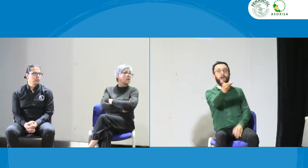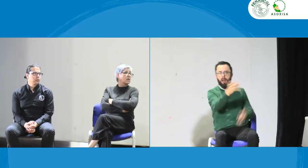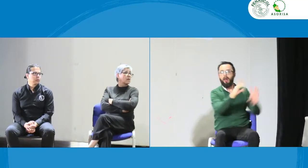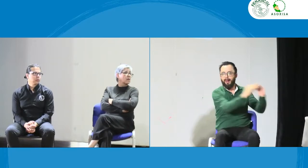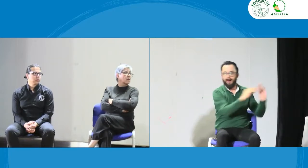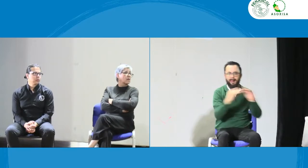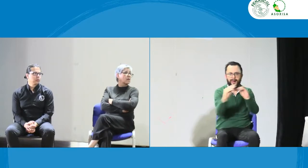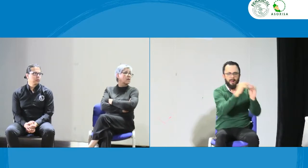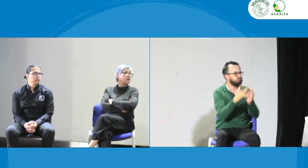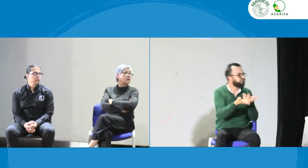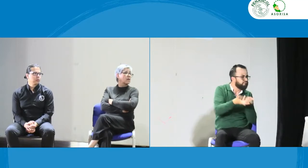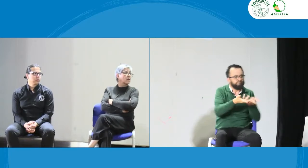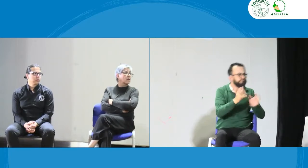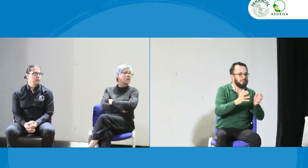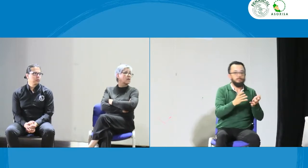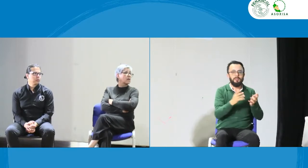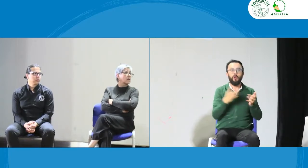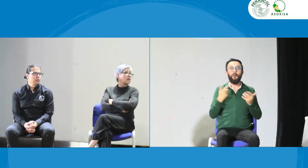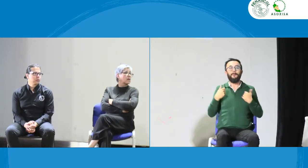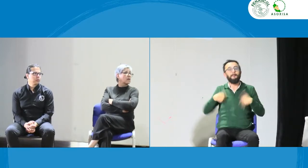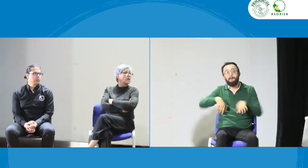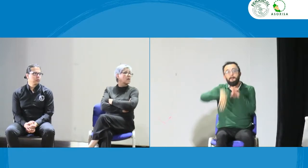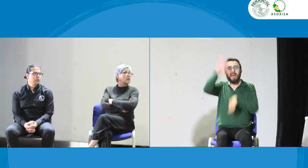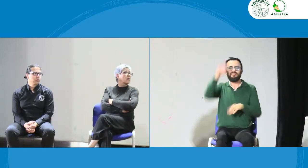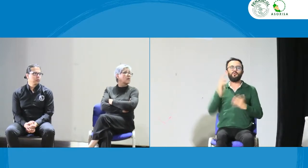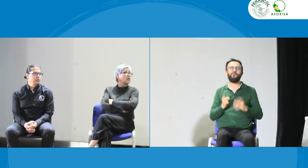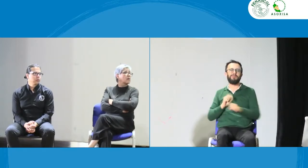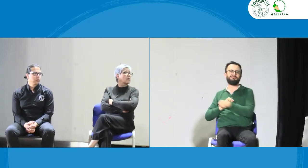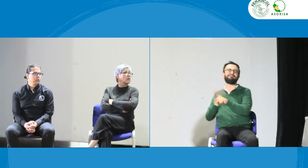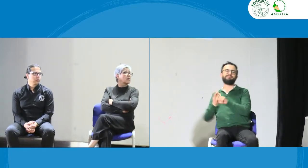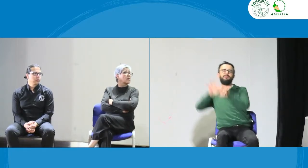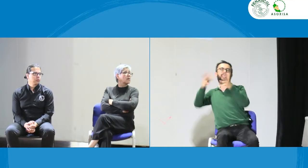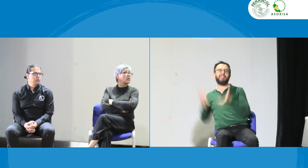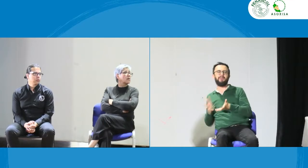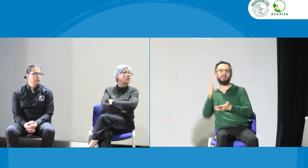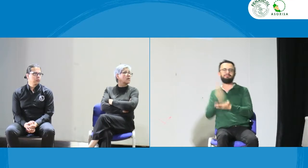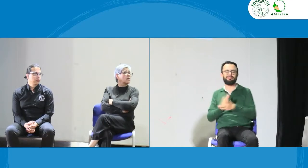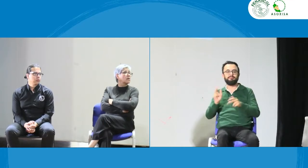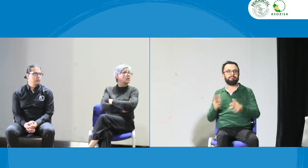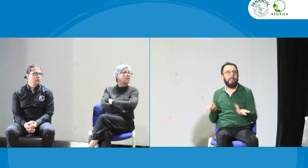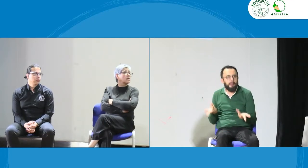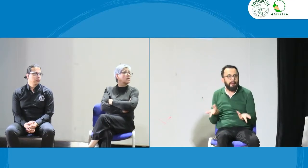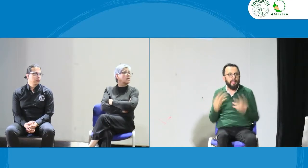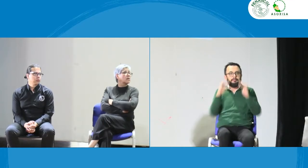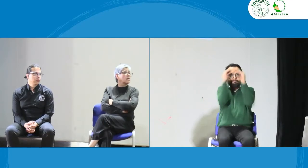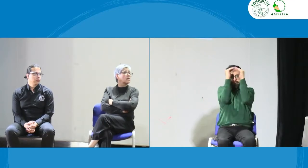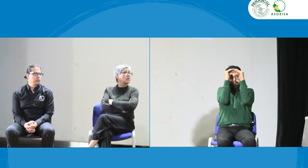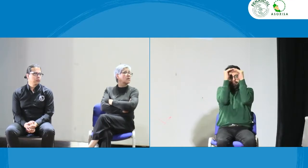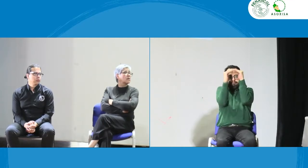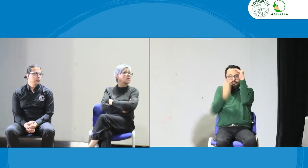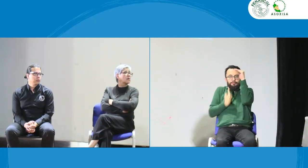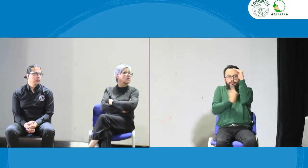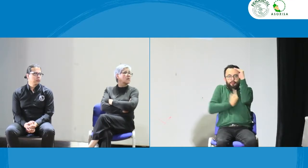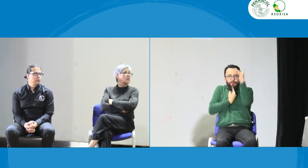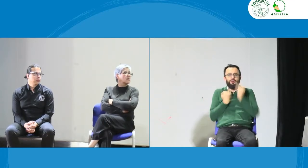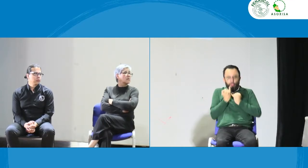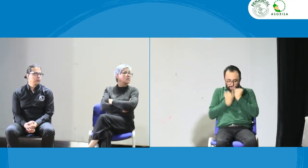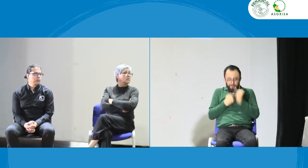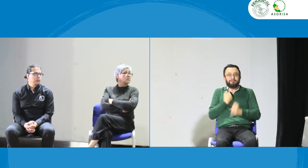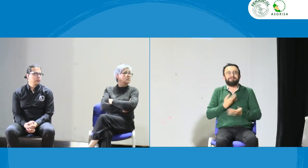interpretación en este momento y ven que ellas están trabajando unidas, están apoyando. Pues de la misma manera debe suceder en los demás